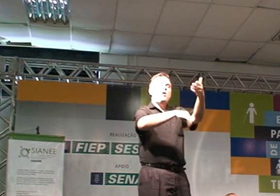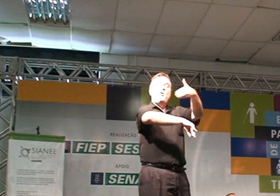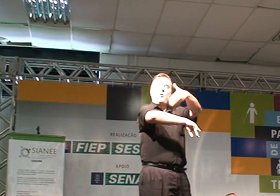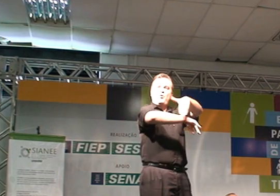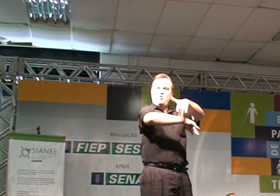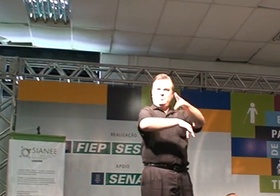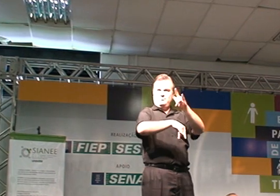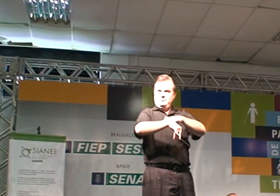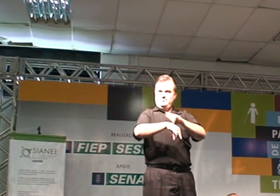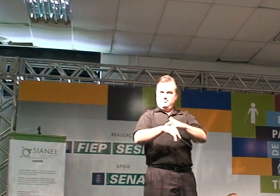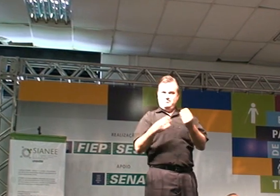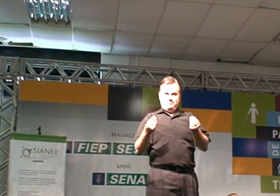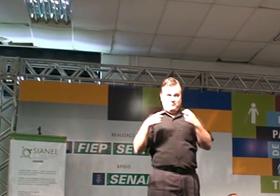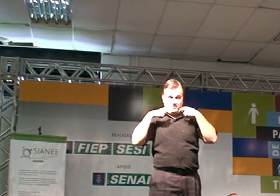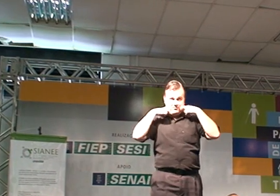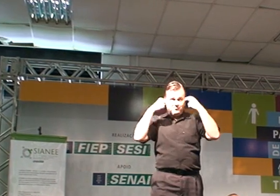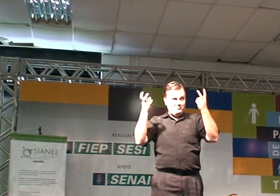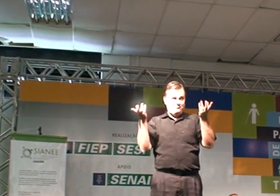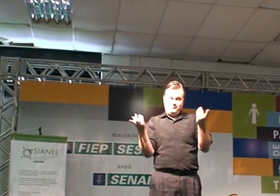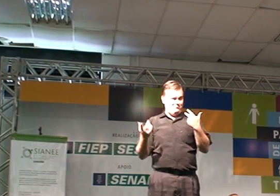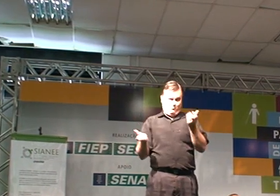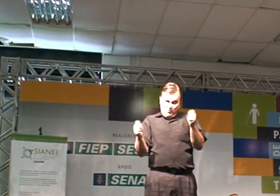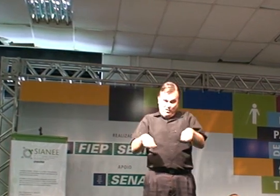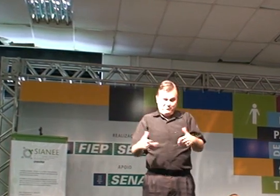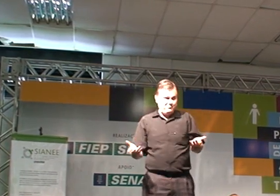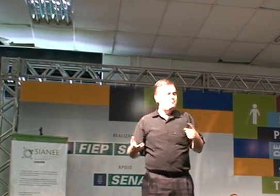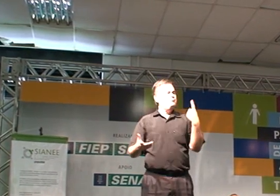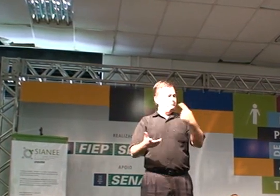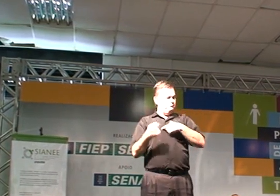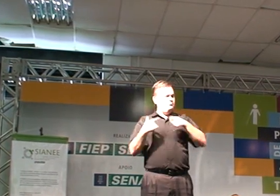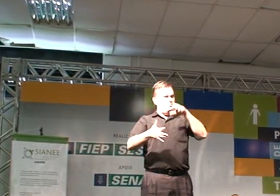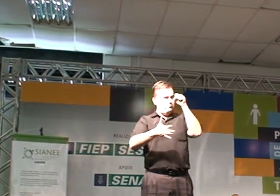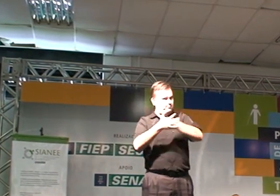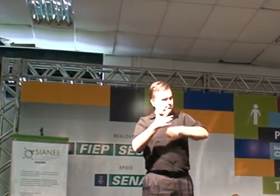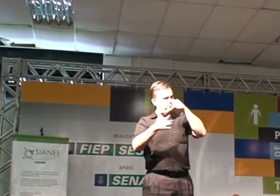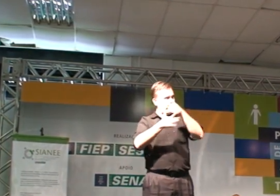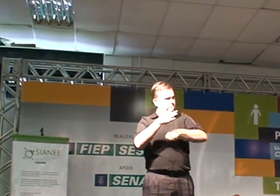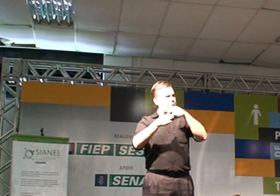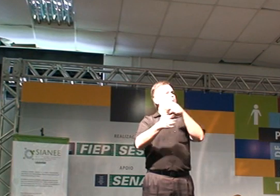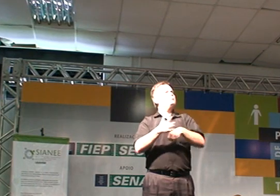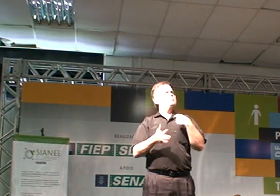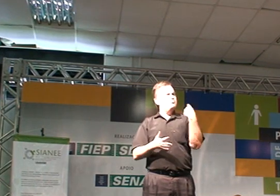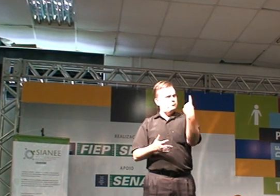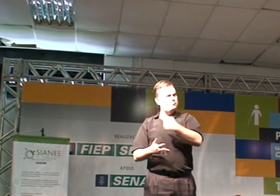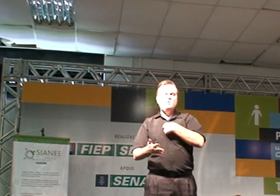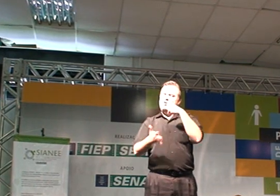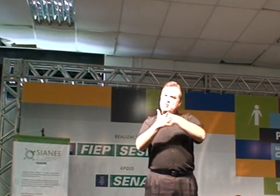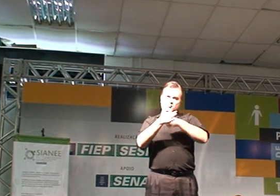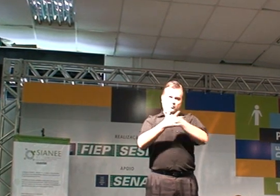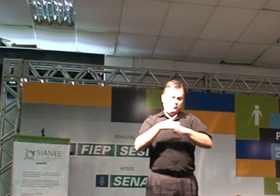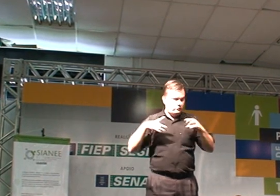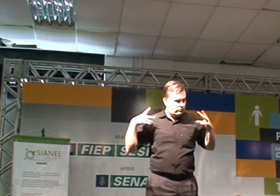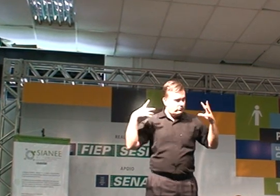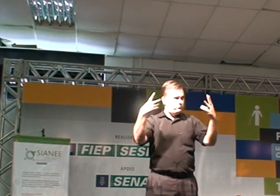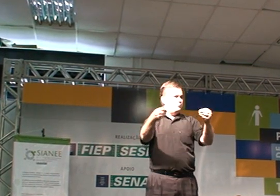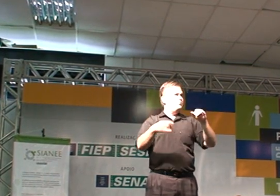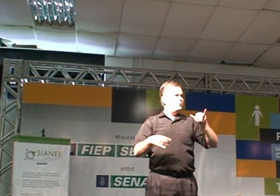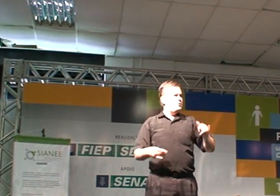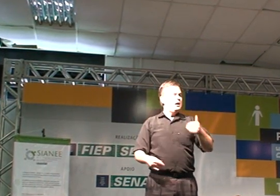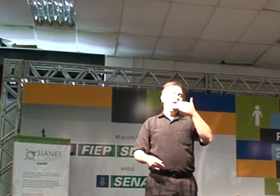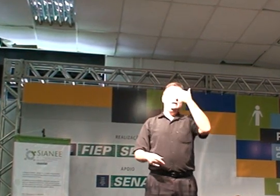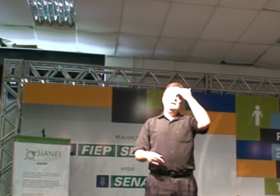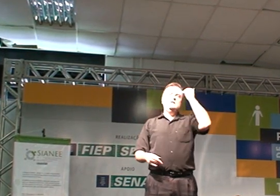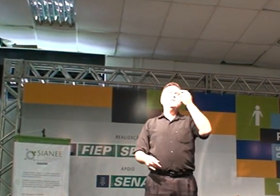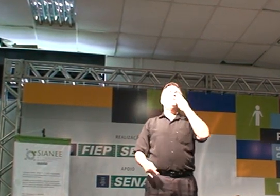Ninguém merece esse constrangimento. Eu acho que nós temos que lutar. Isso é uma luta nossa, que é de todos nós. Eu quero já aproveitar, antes que me